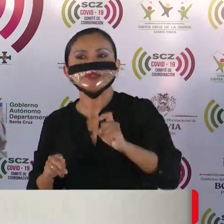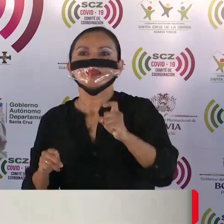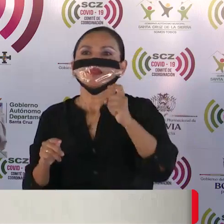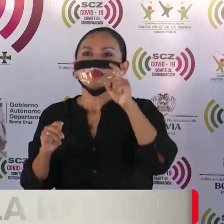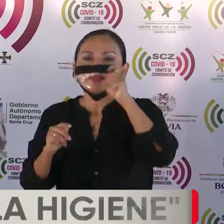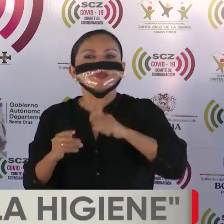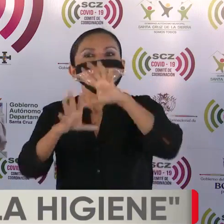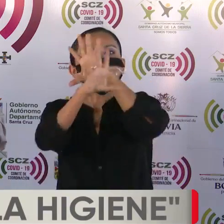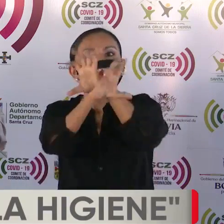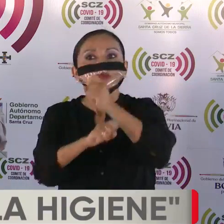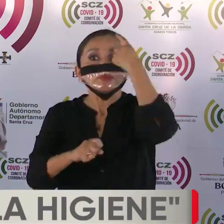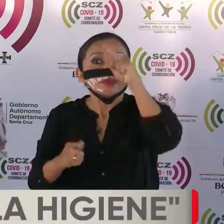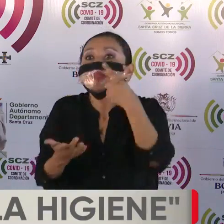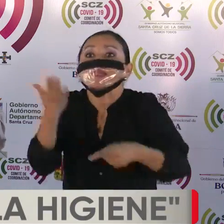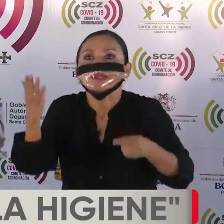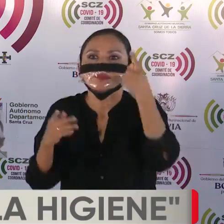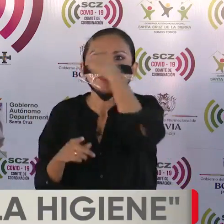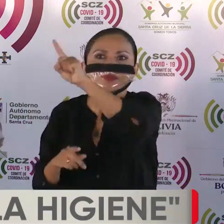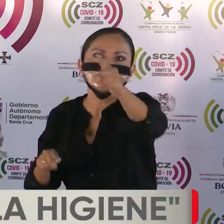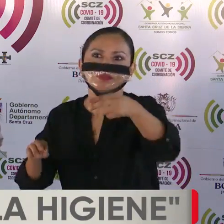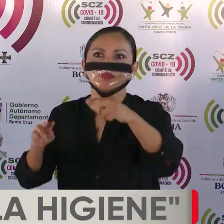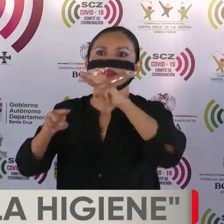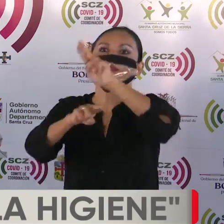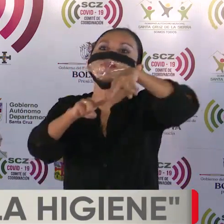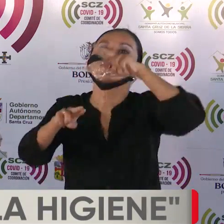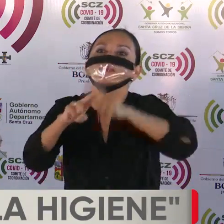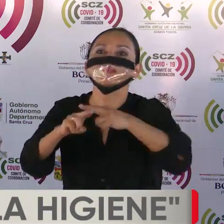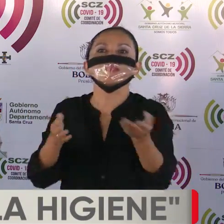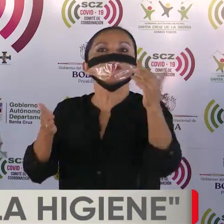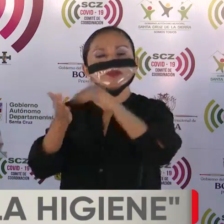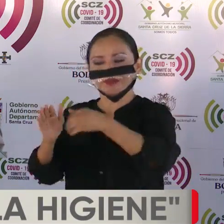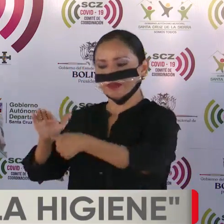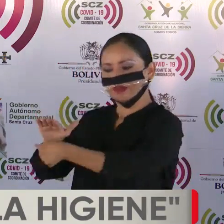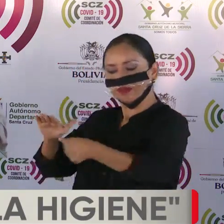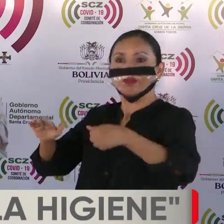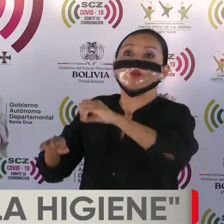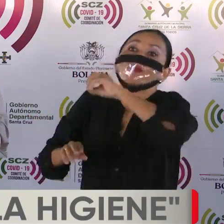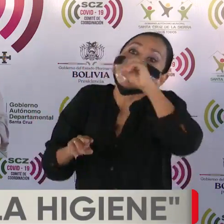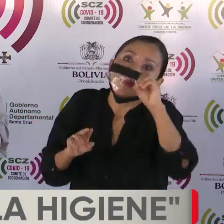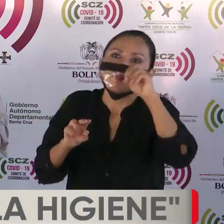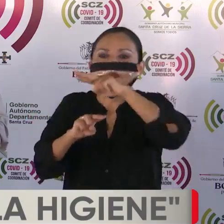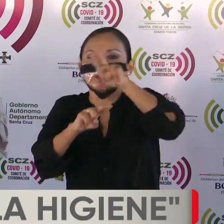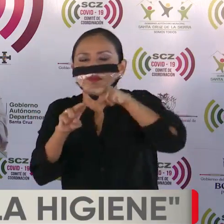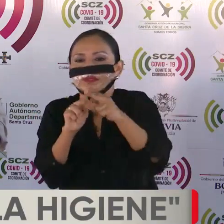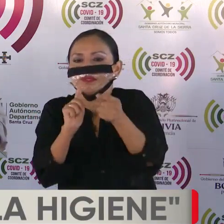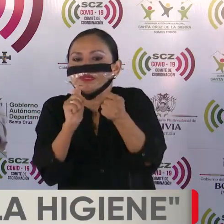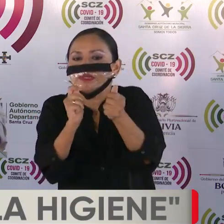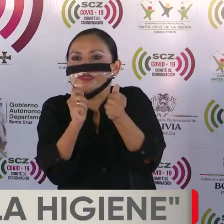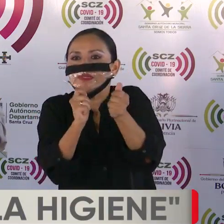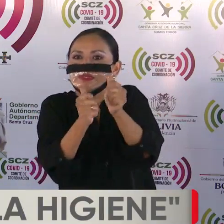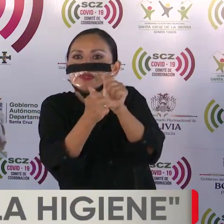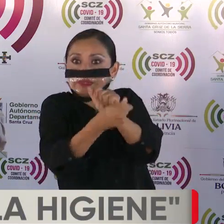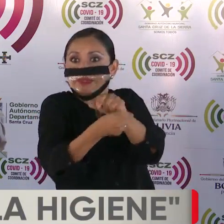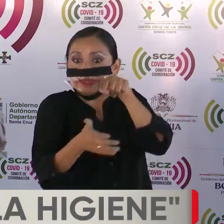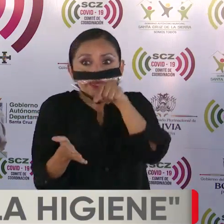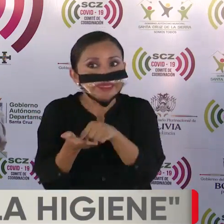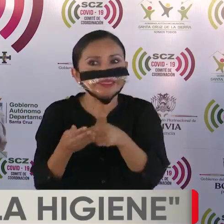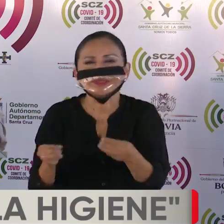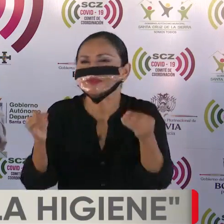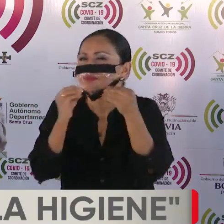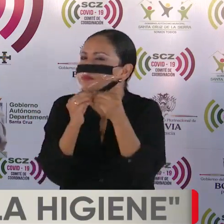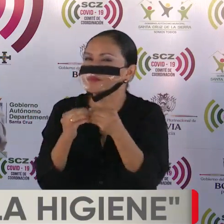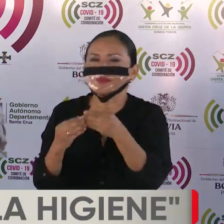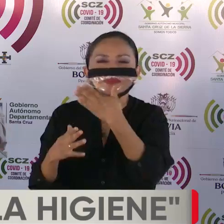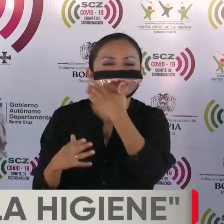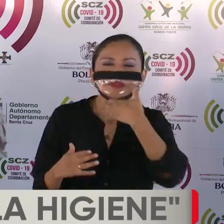nueva normalidad o la normalidad adecuada, como yo le llamo. Esa es la forma efectiva de